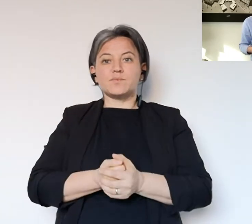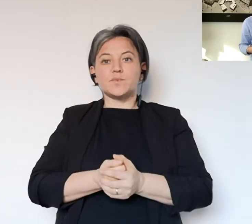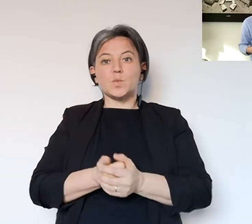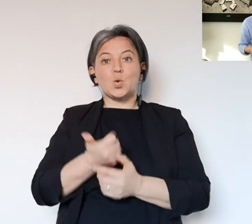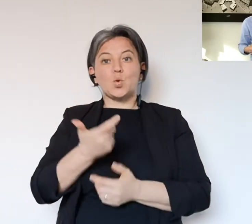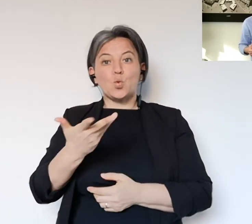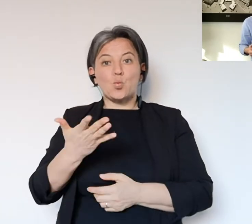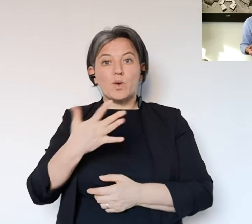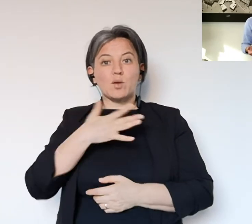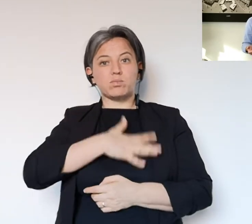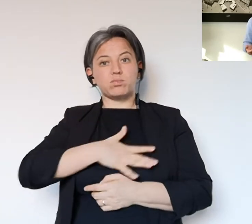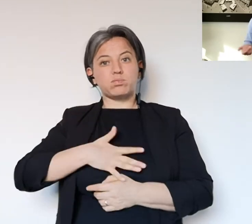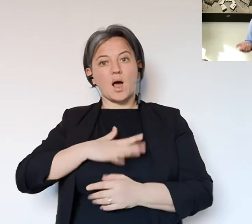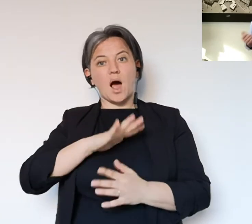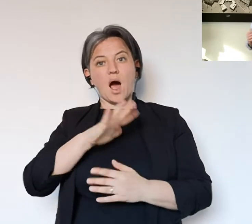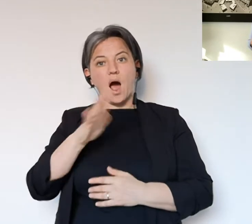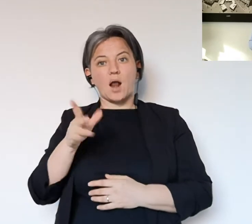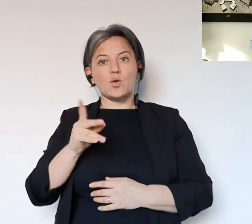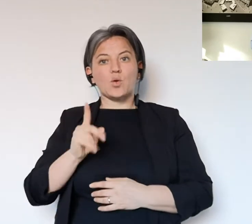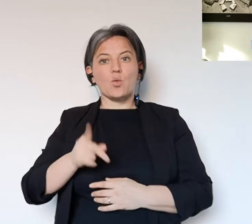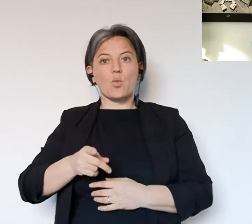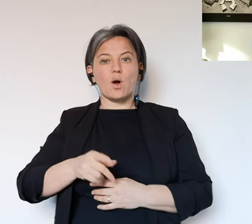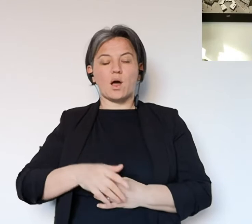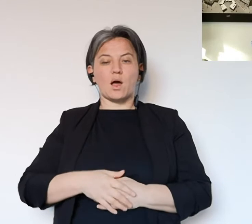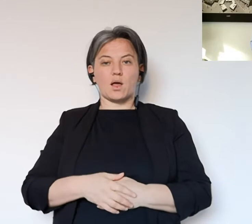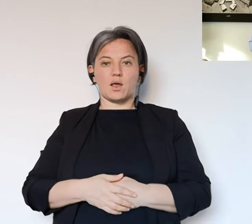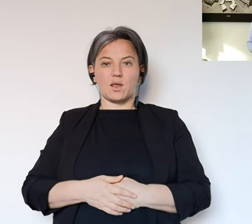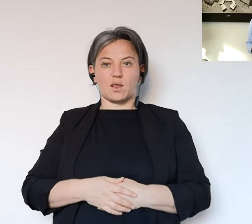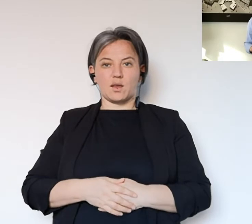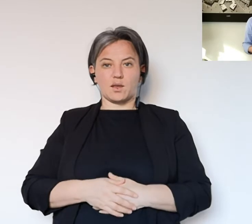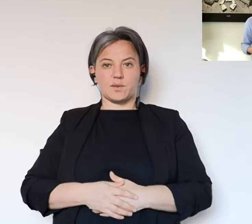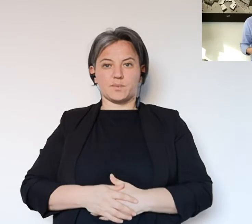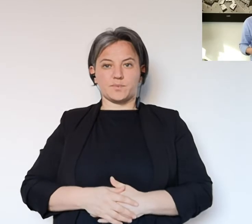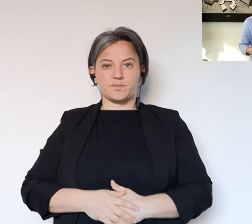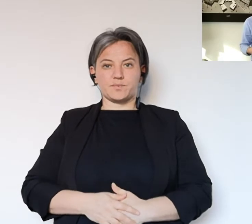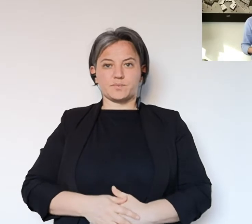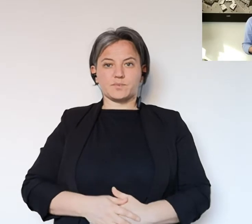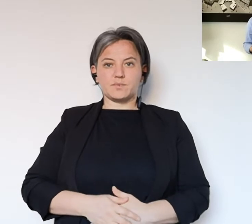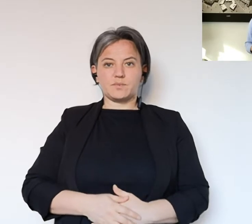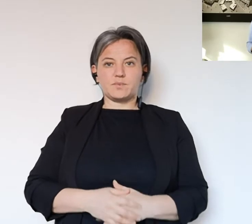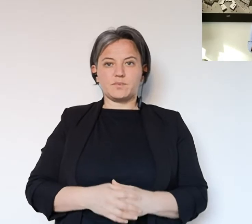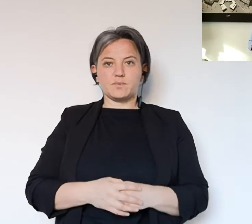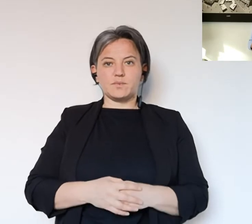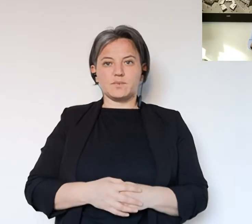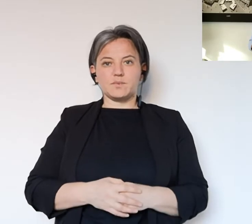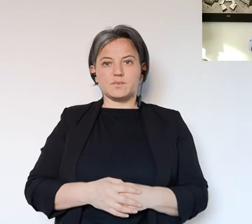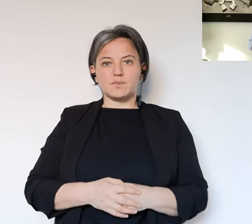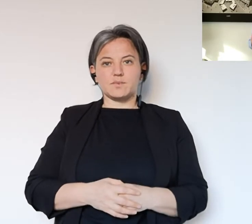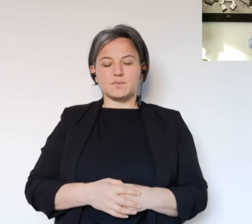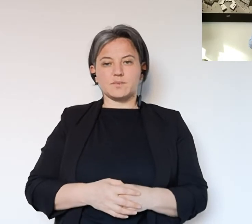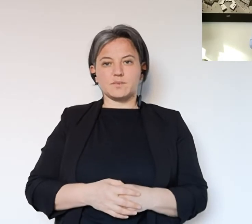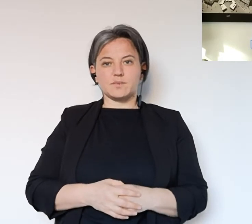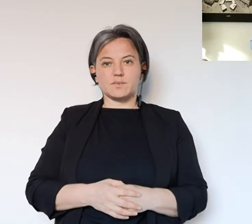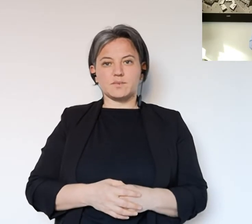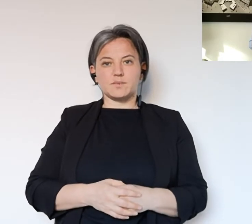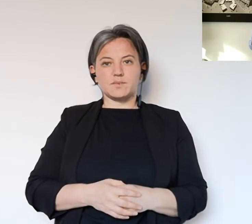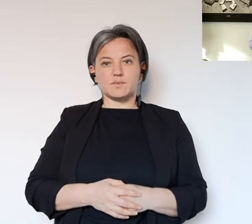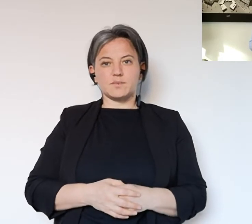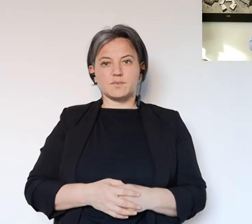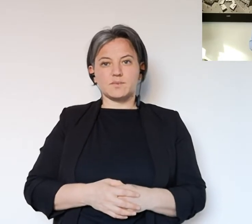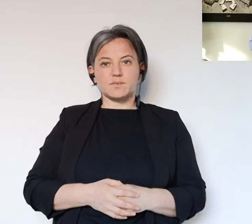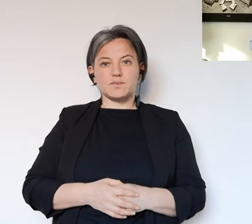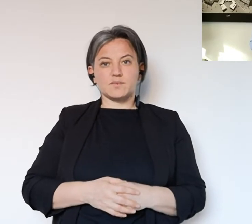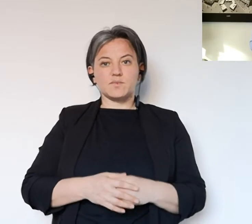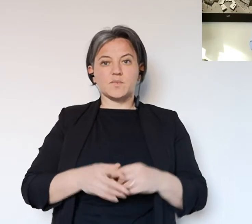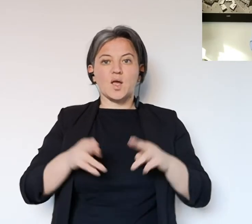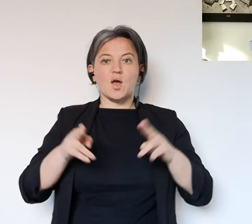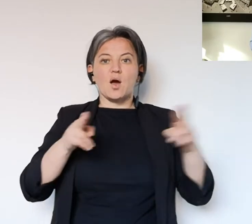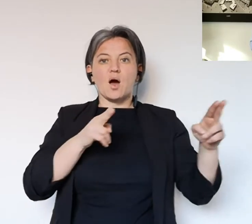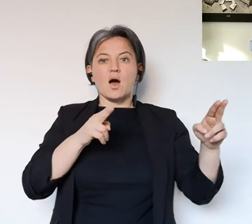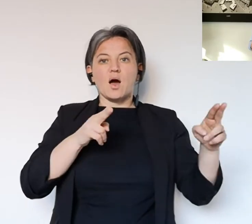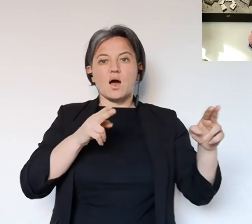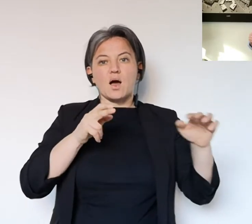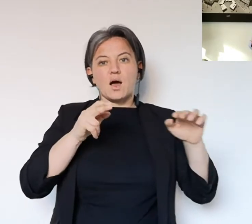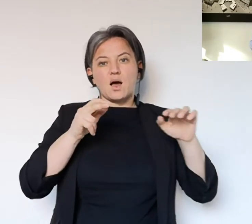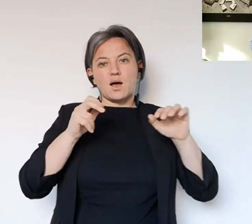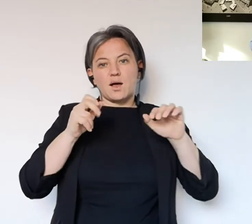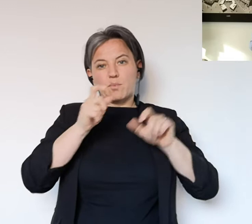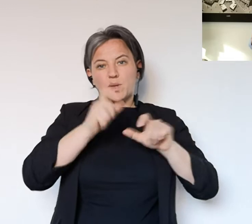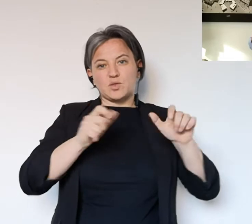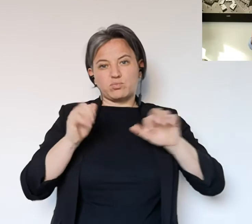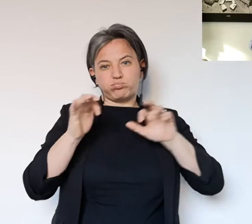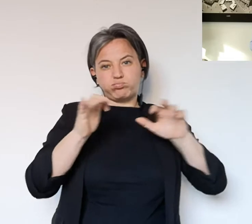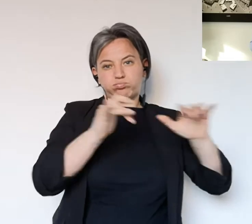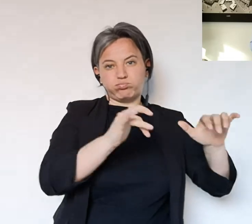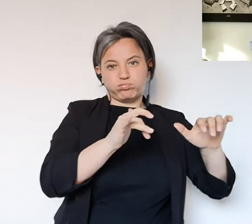fondamentale. Sono molti positivi anche i dati relativi alla